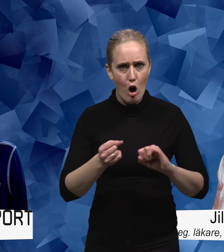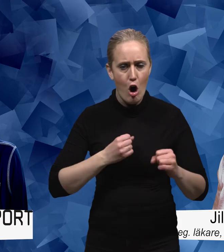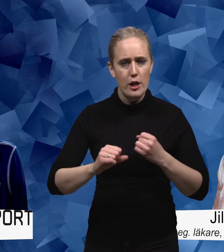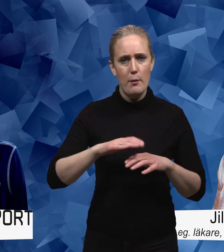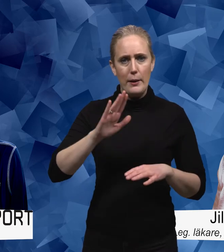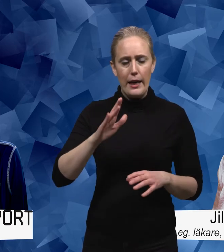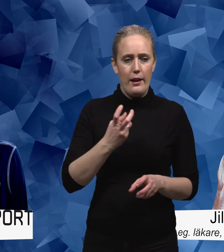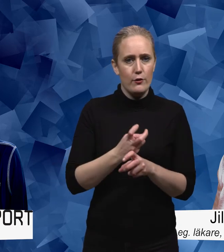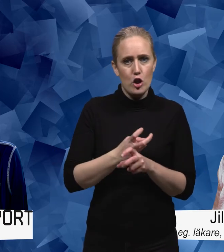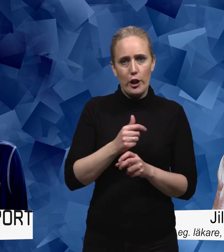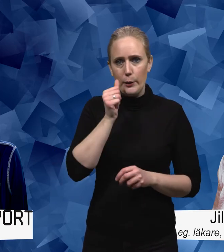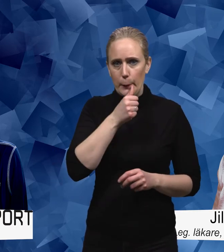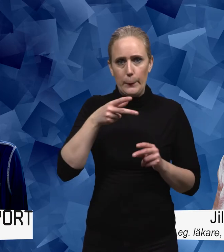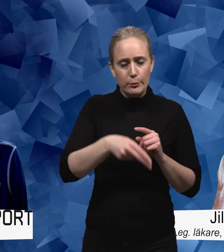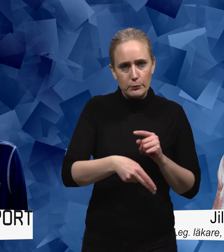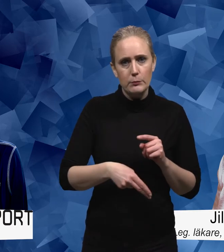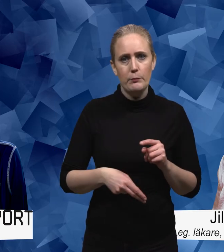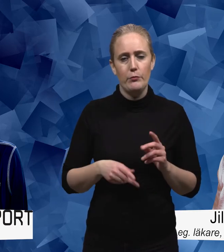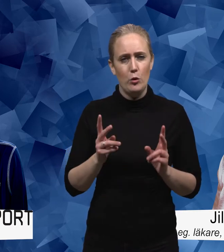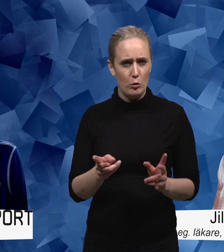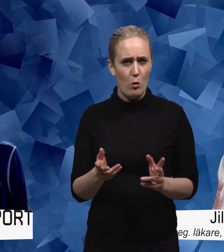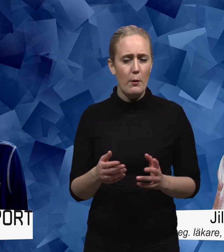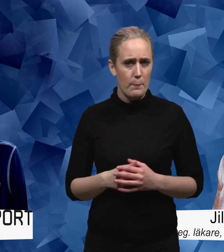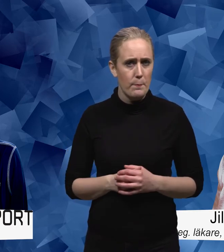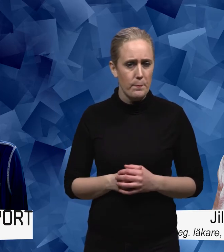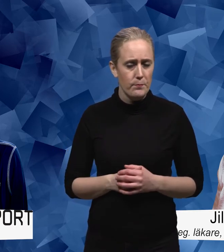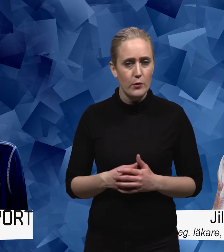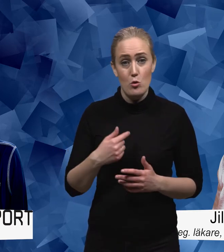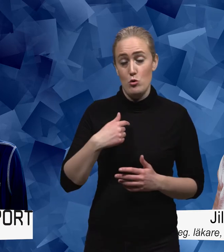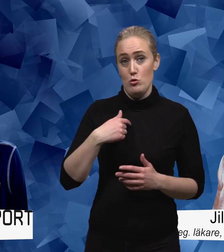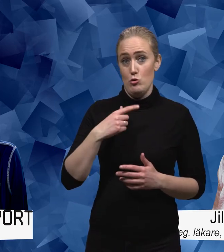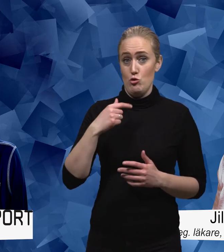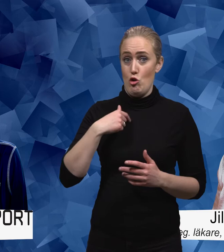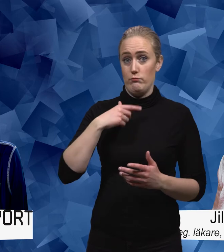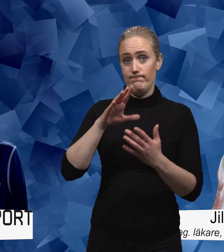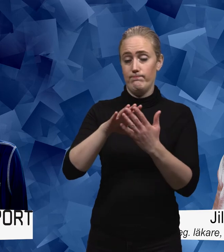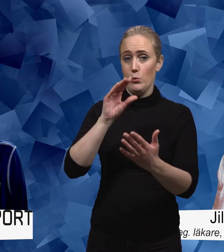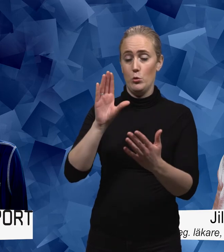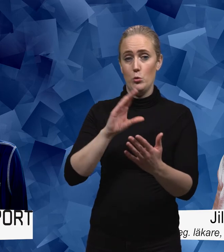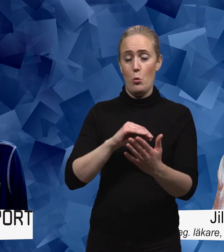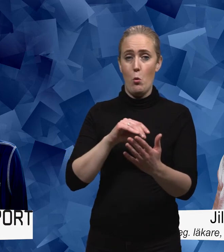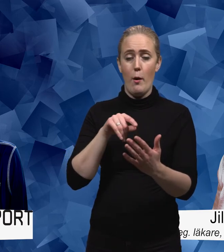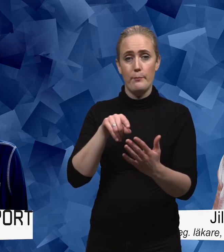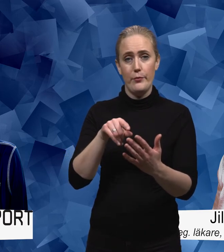försöka sluta snusa eller vad det kan vara för vad jag förstår så är det sällan så att det är